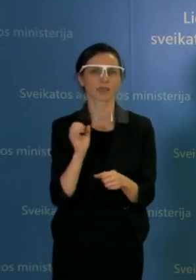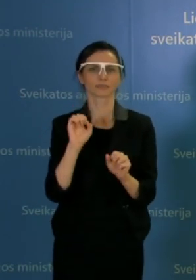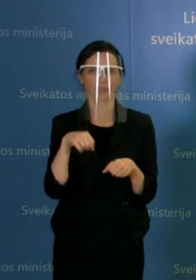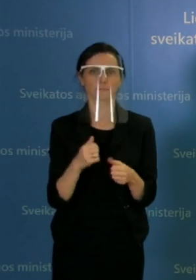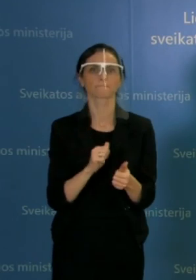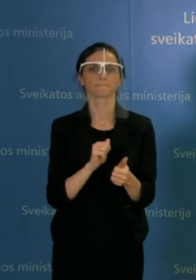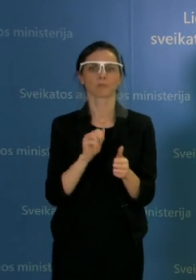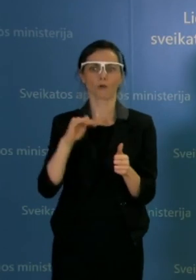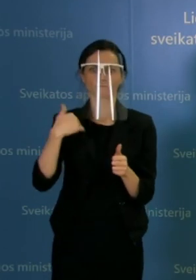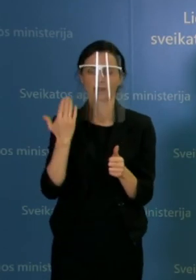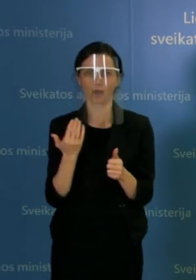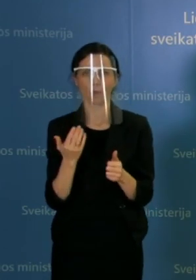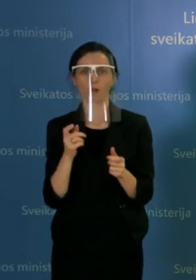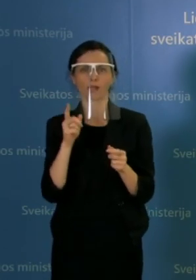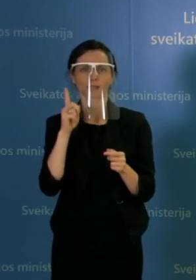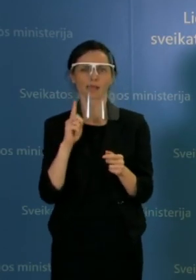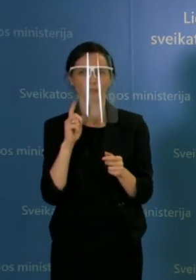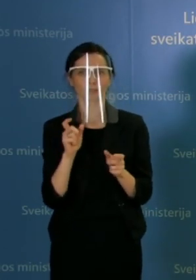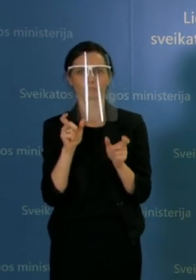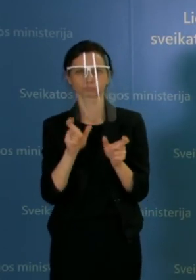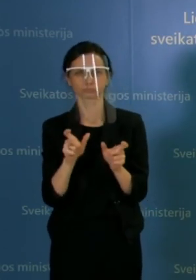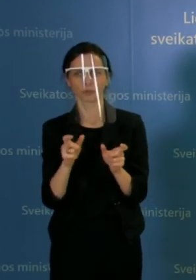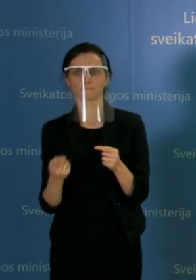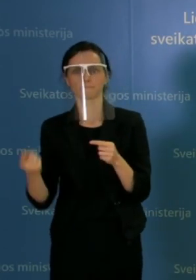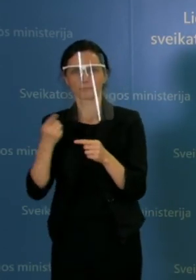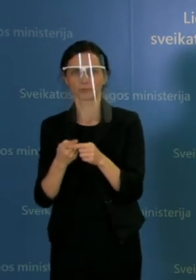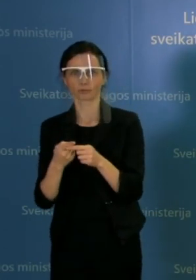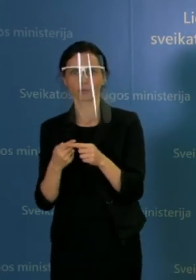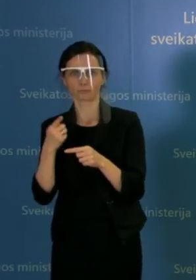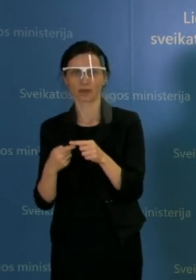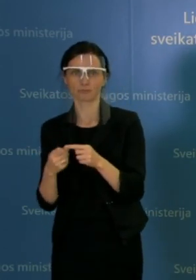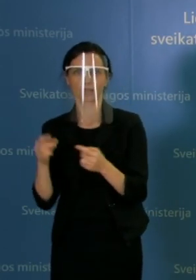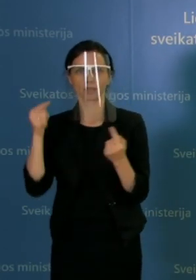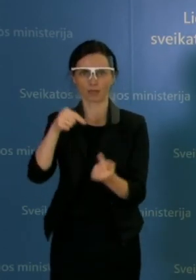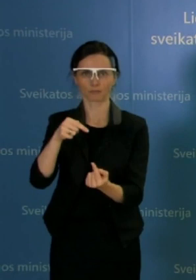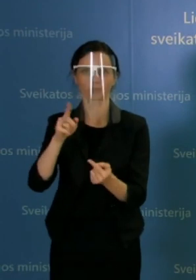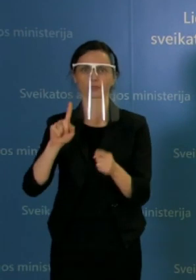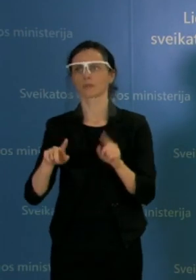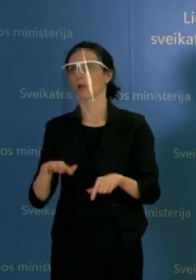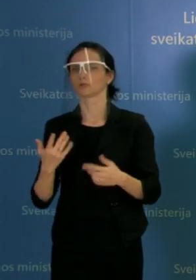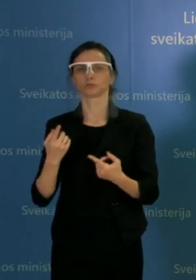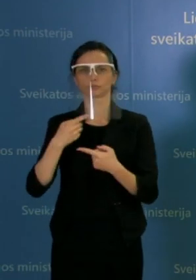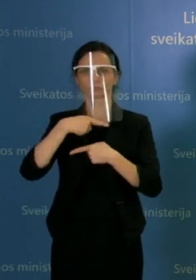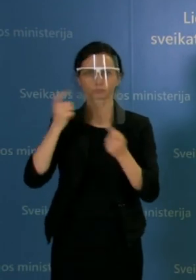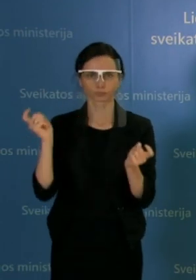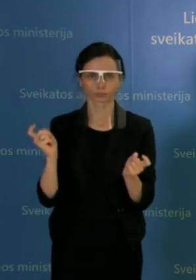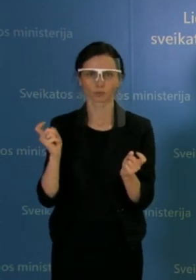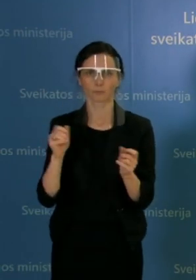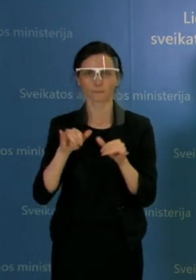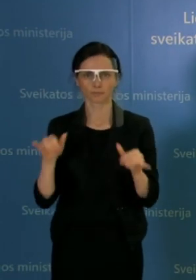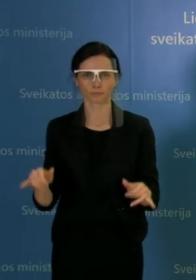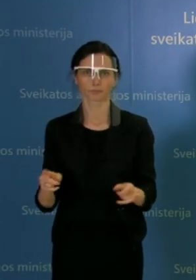to šalia tų apribojimų, bet kokio atveju reikia ir kitų priemonių. Tai ir diagnostikos spletymas, kad būtų galima nustatinėti